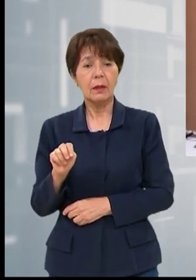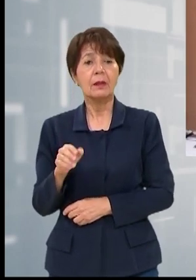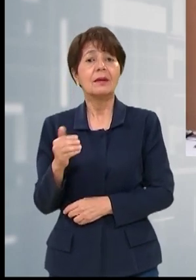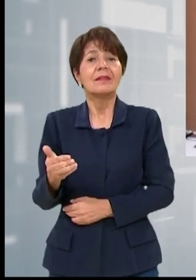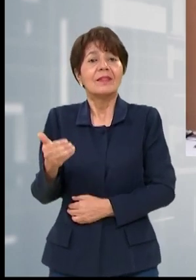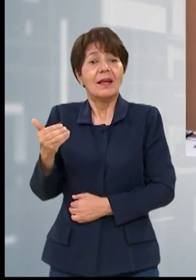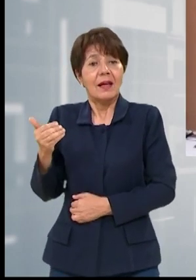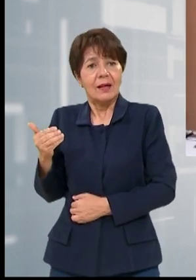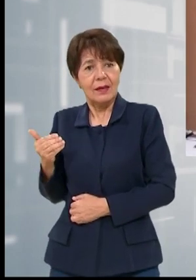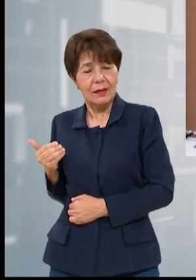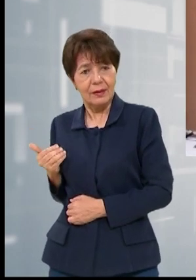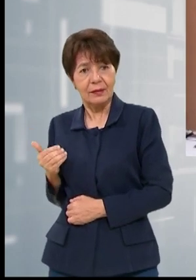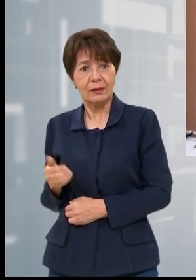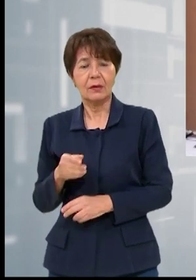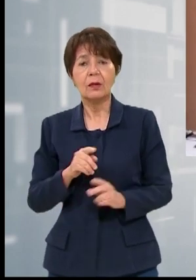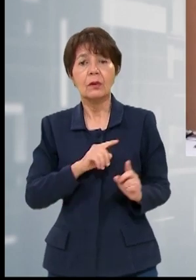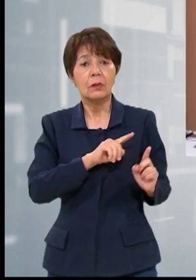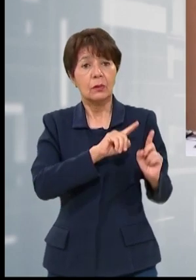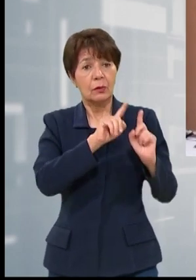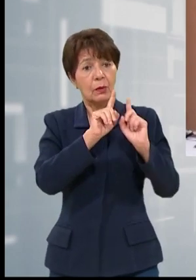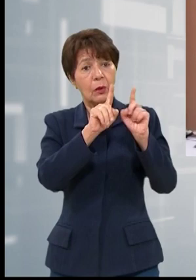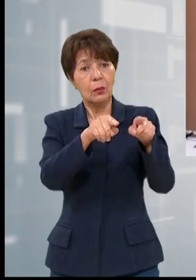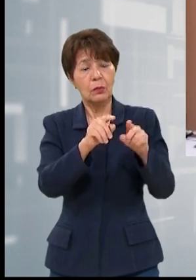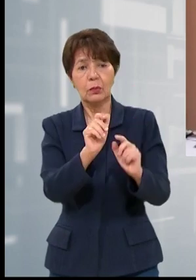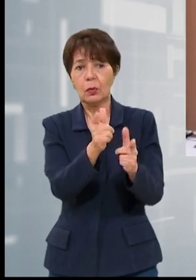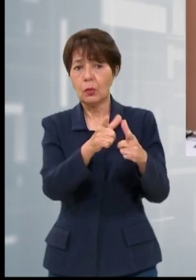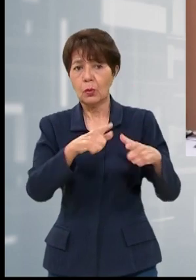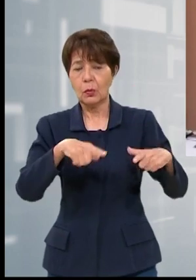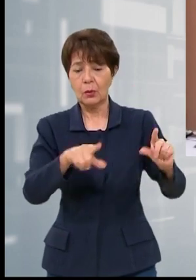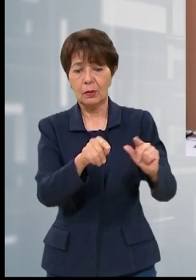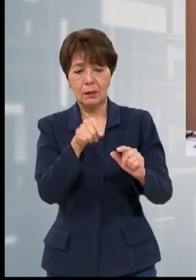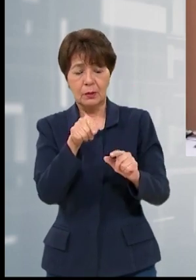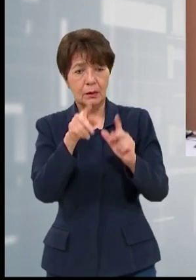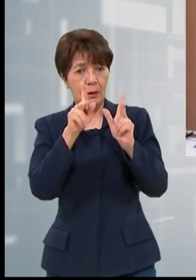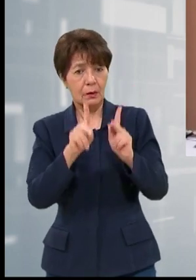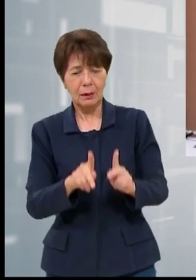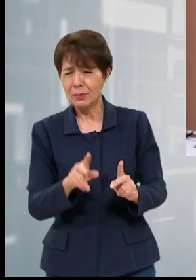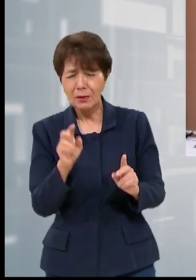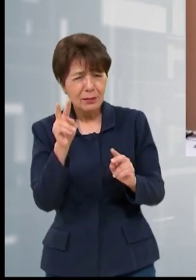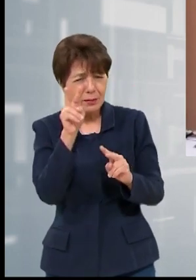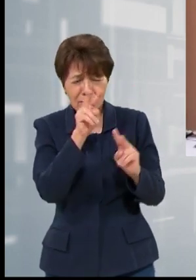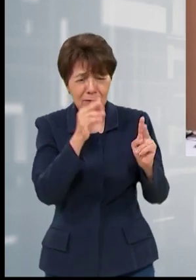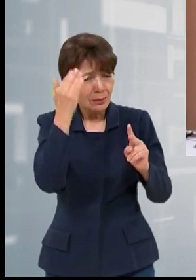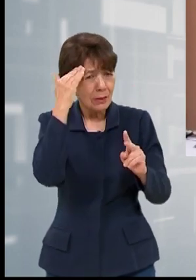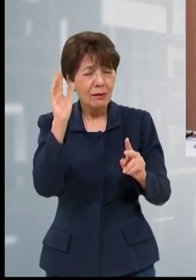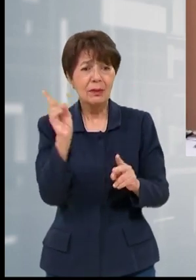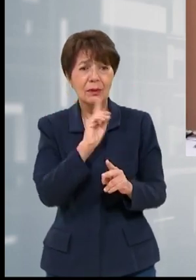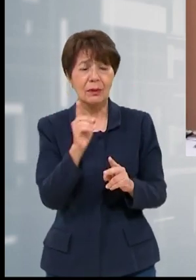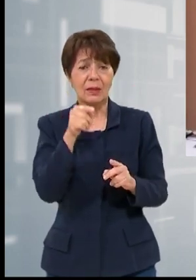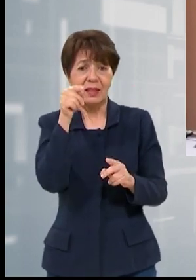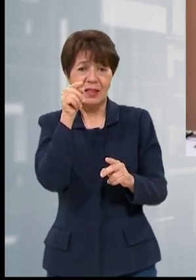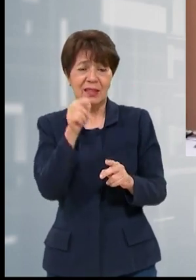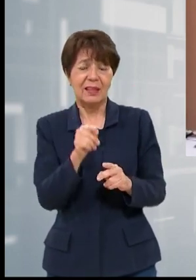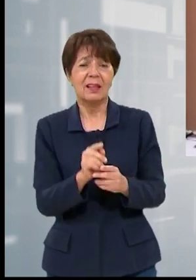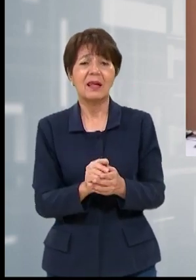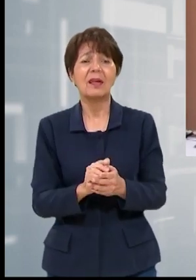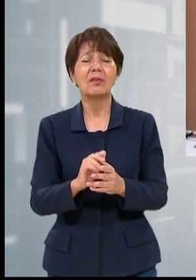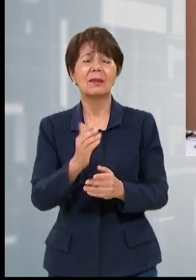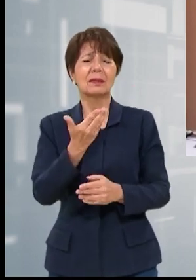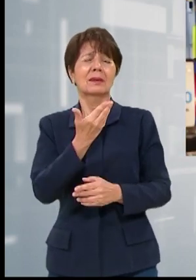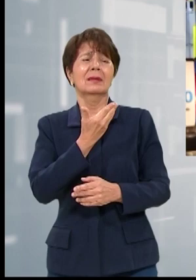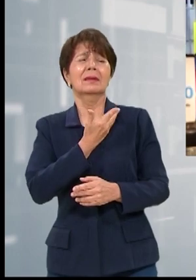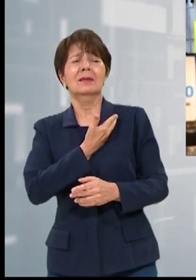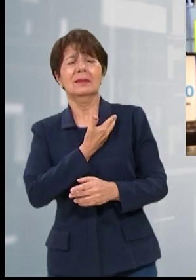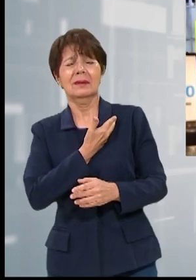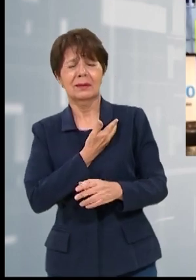fueron llevados a otros espacios que las personas no pudieron identificar y ahí fueron víctimas de malos tratos y